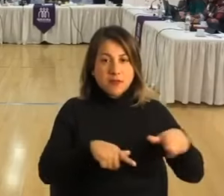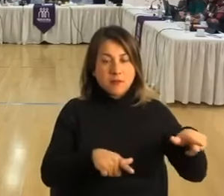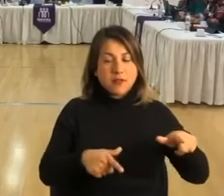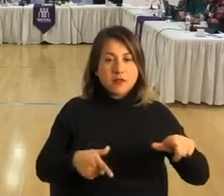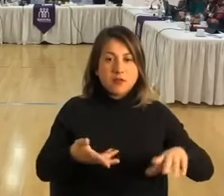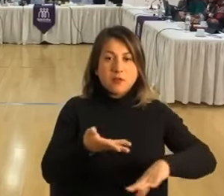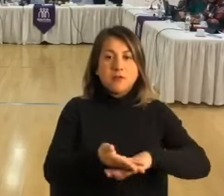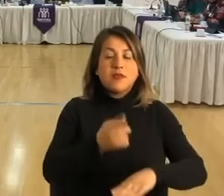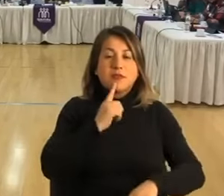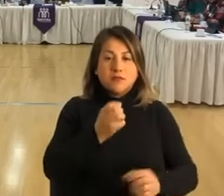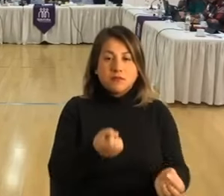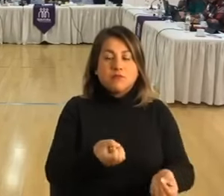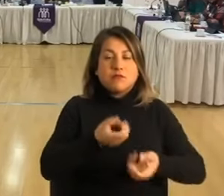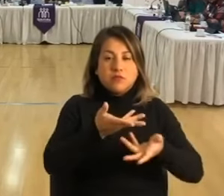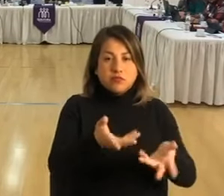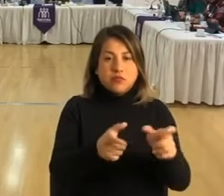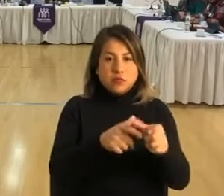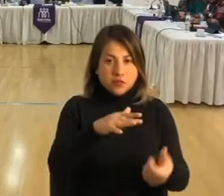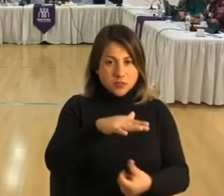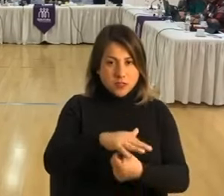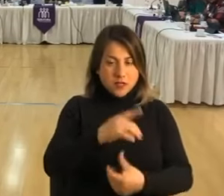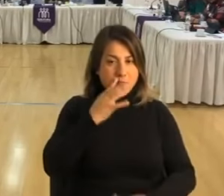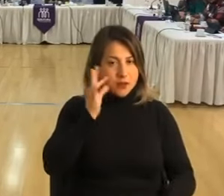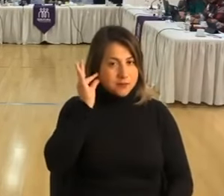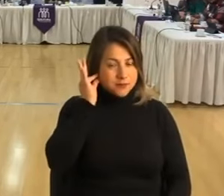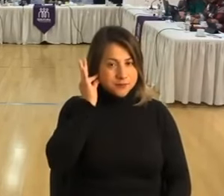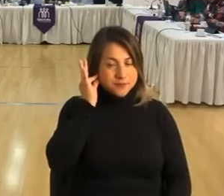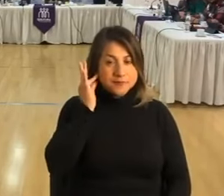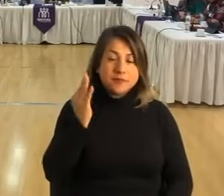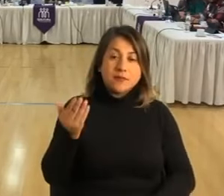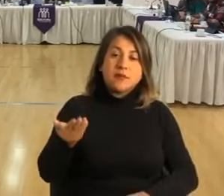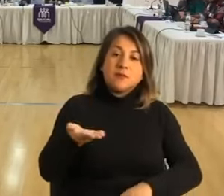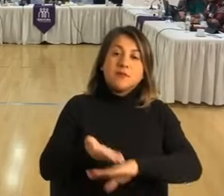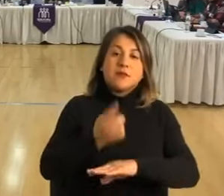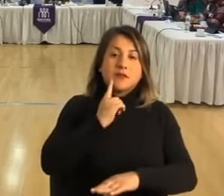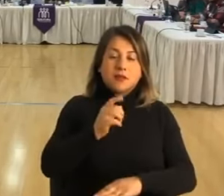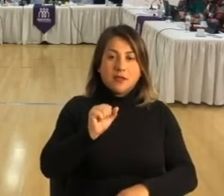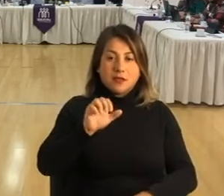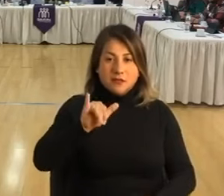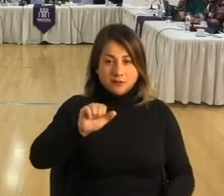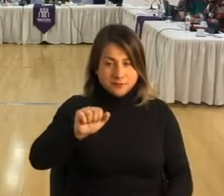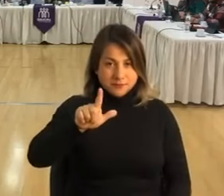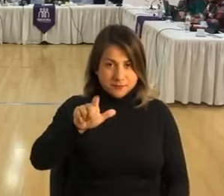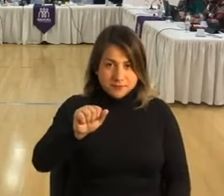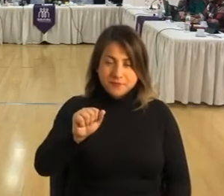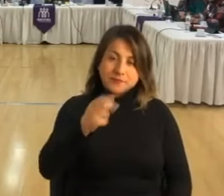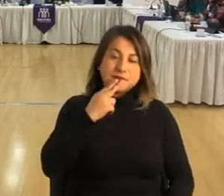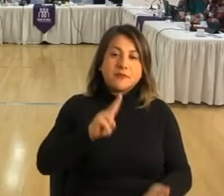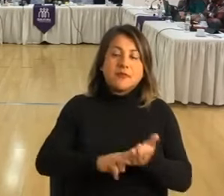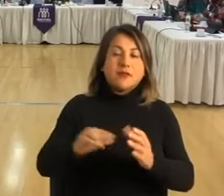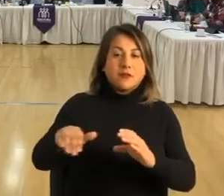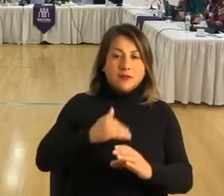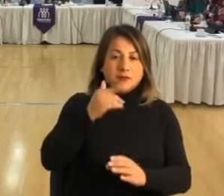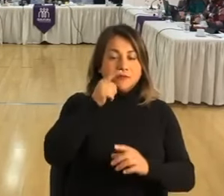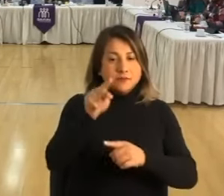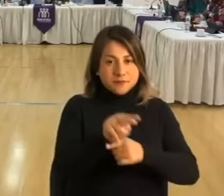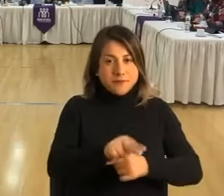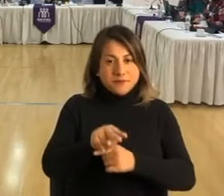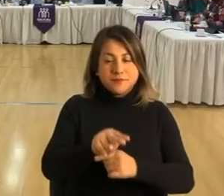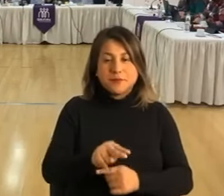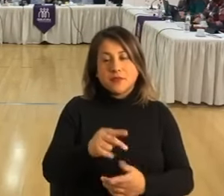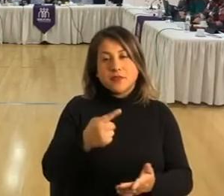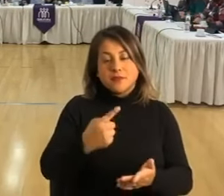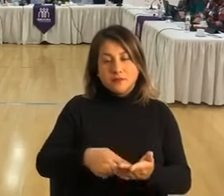solicitudes manifestadas por los señores concejales. A solicitud de la consejera Lorena Ayala, un oficio de la dirección de inspección en el